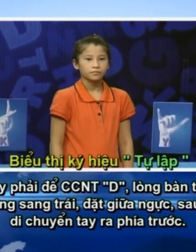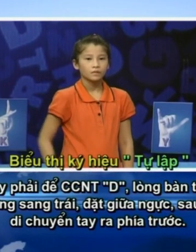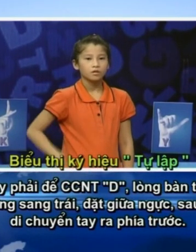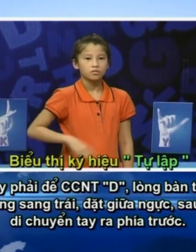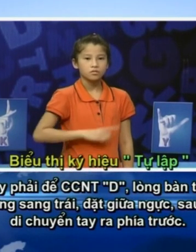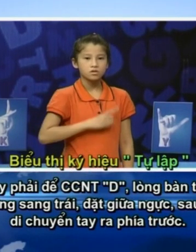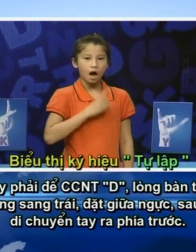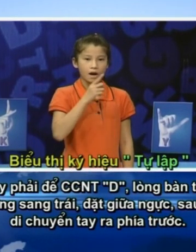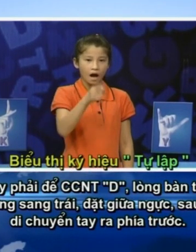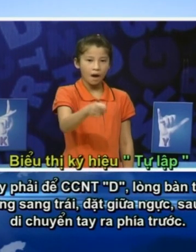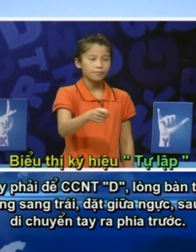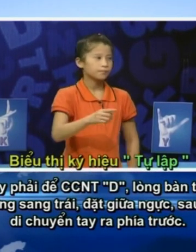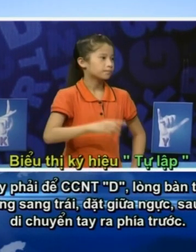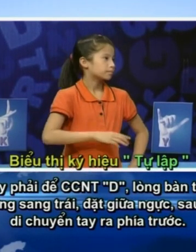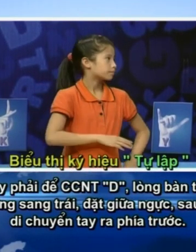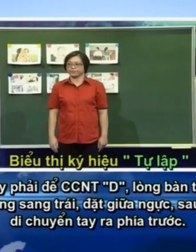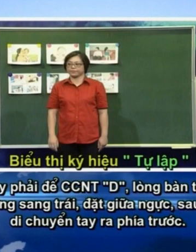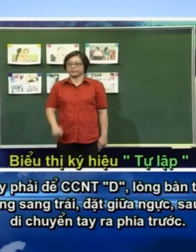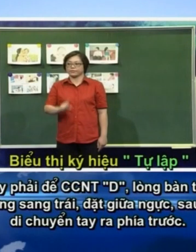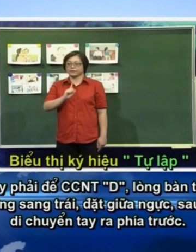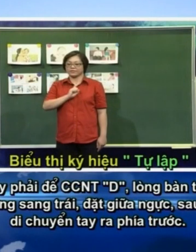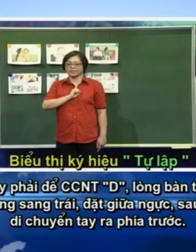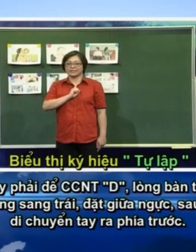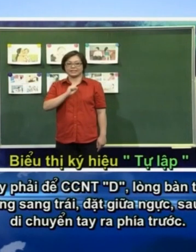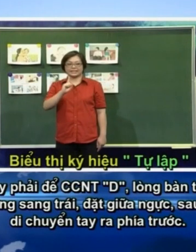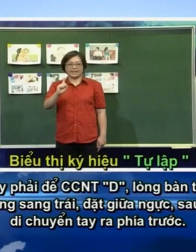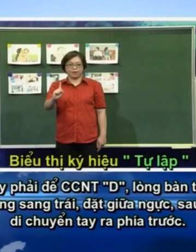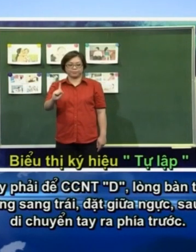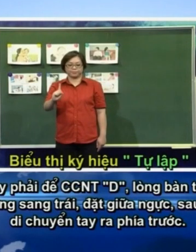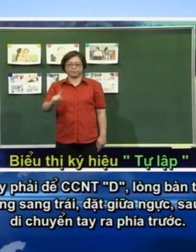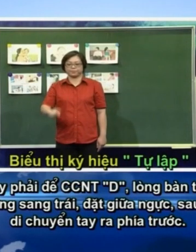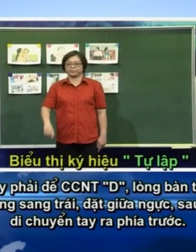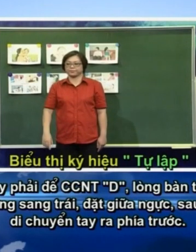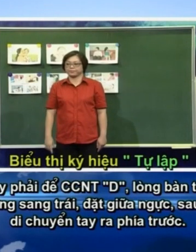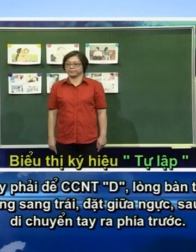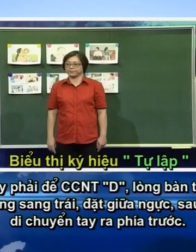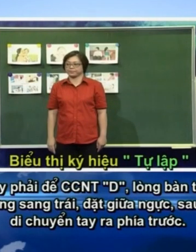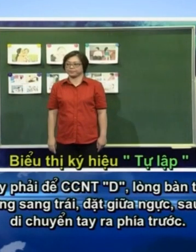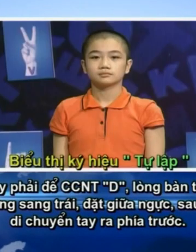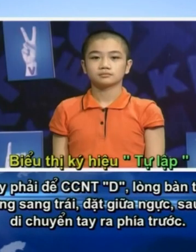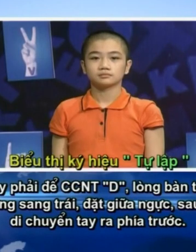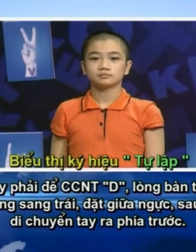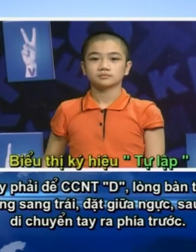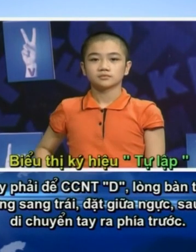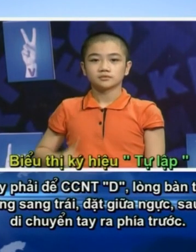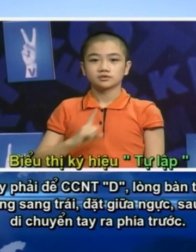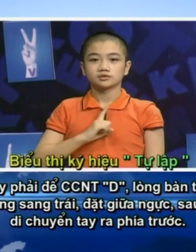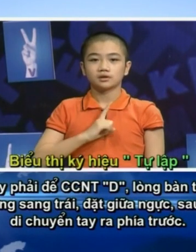giao tiếp sau đây Cách biểu thị ký hiệu tự lập như sau Tay phải để chữ cái ngón tay theo hình chữ